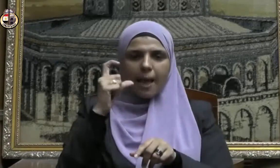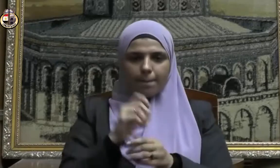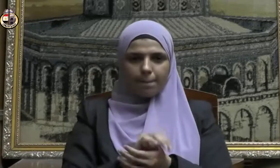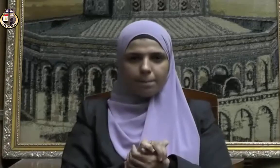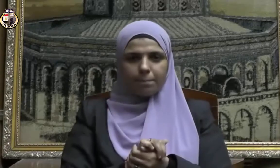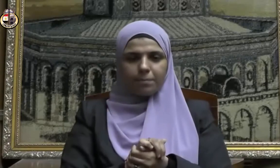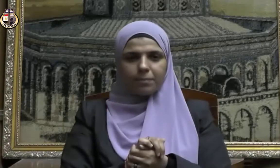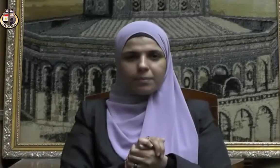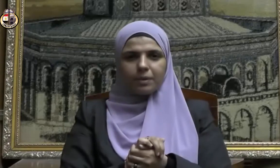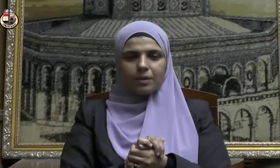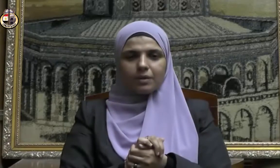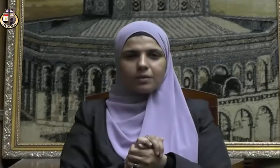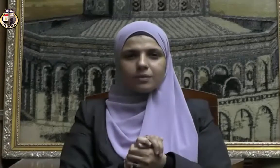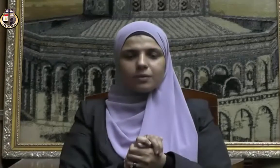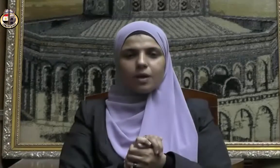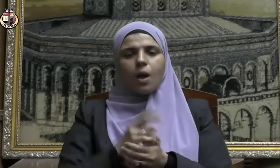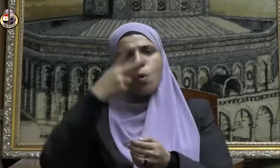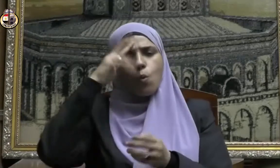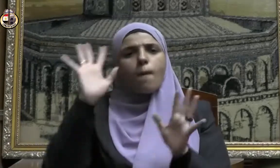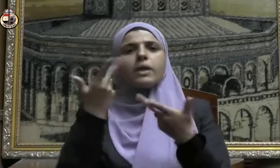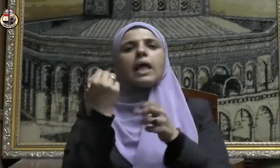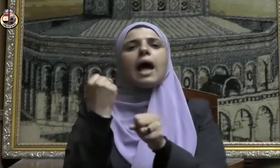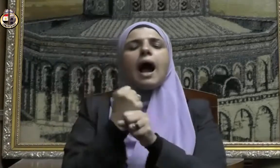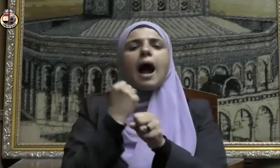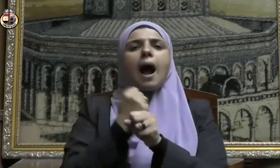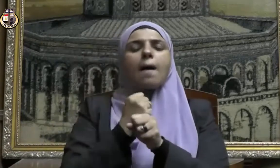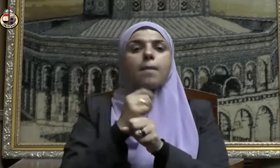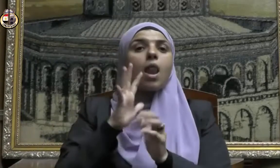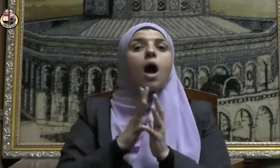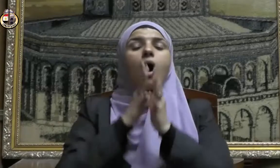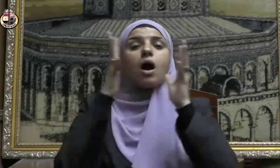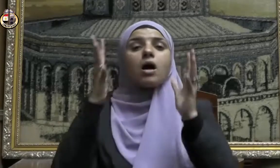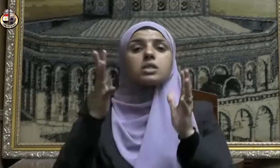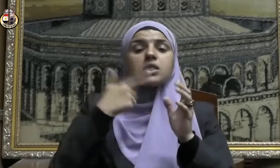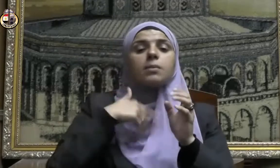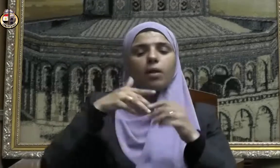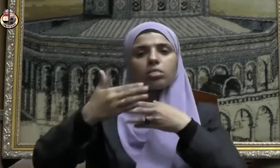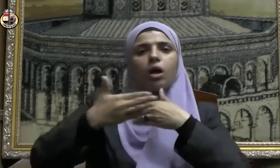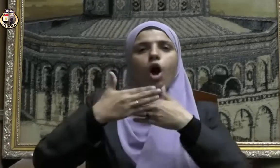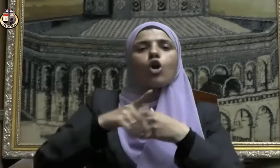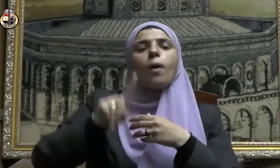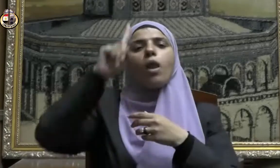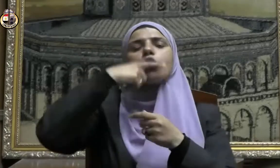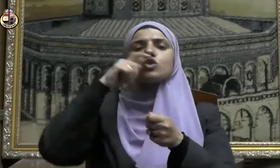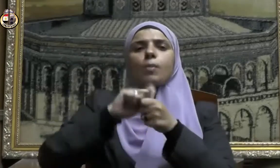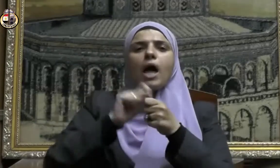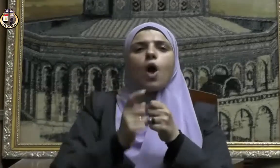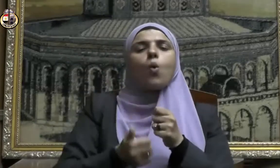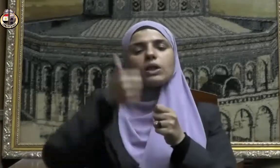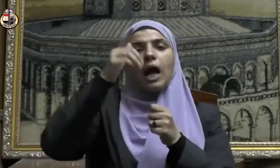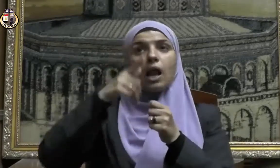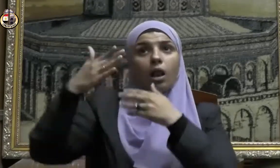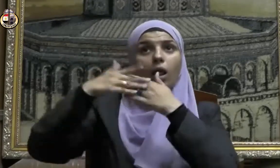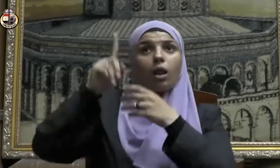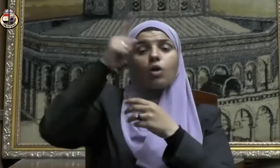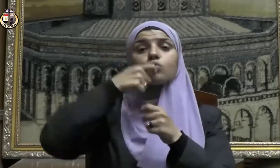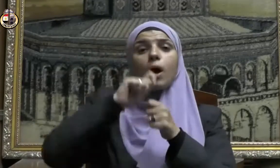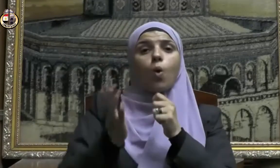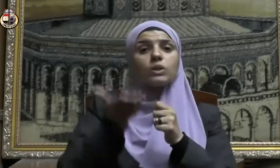ومن الأعمال الجليلة التي يتقرب بها العبد إلى الله عز وجل في